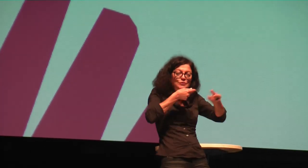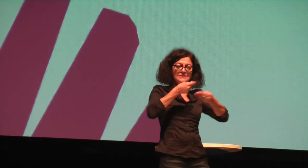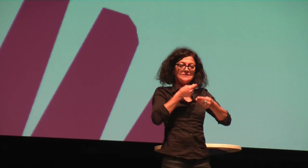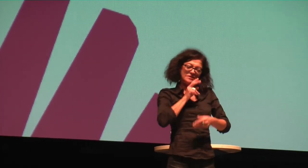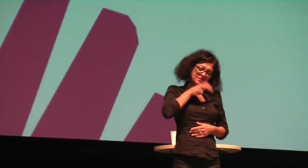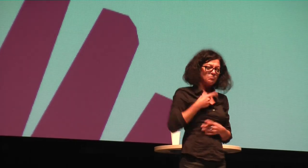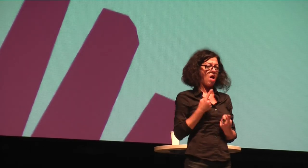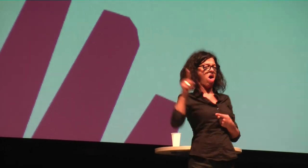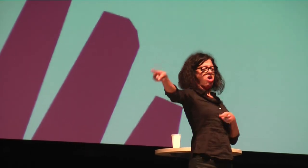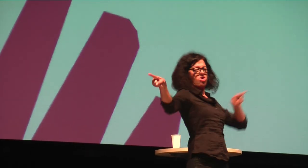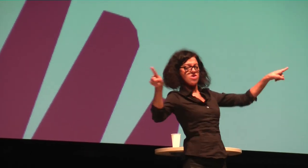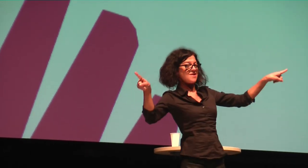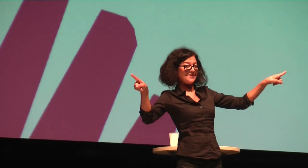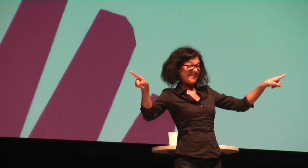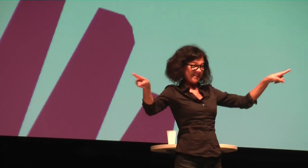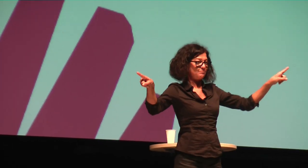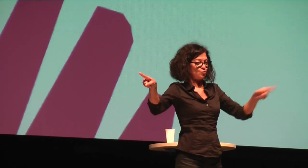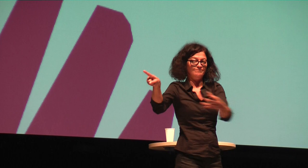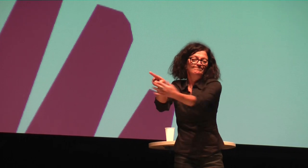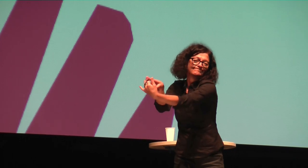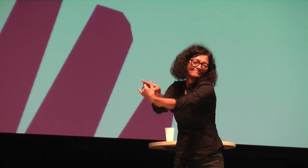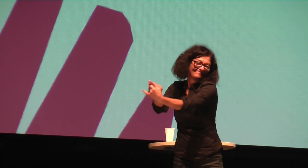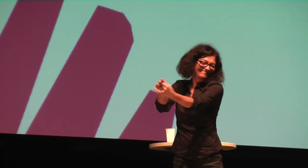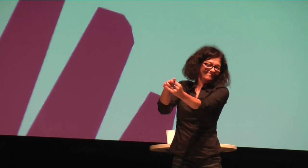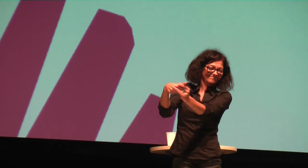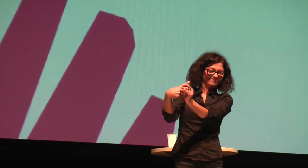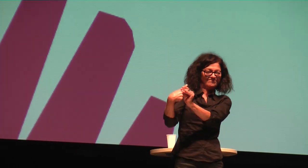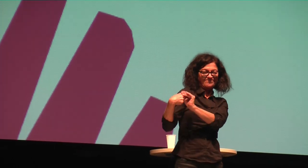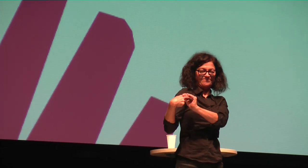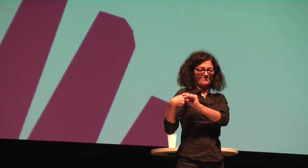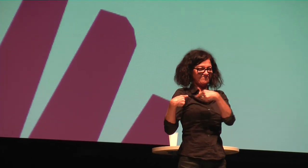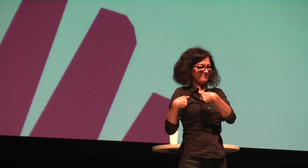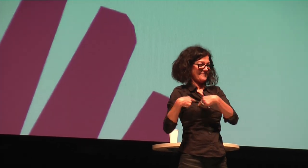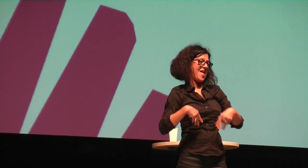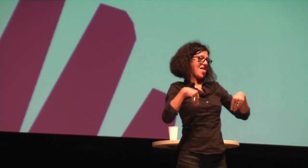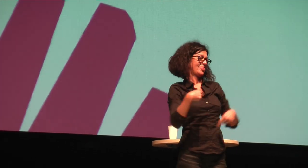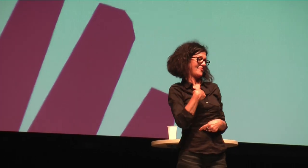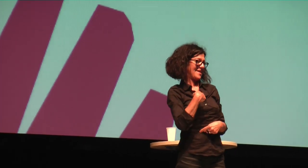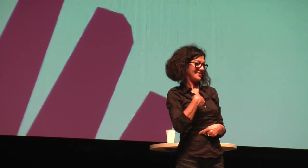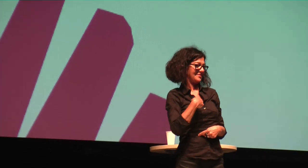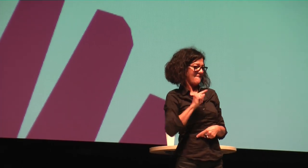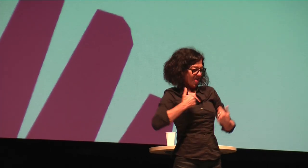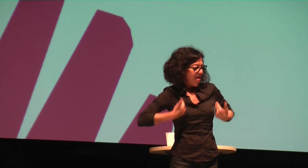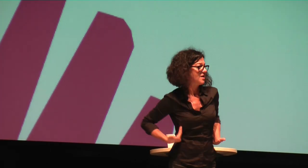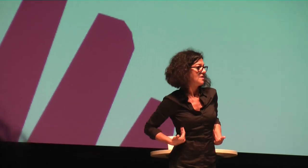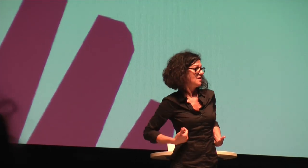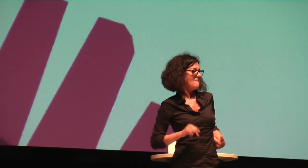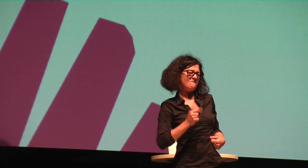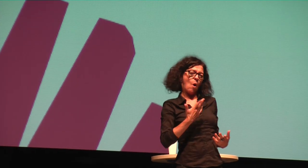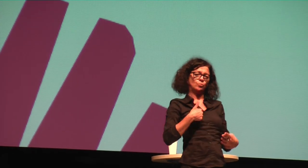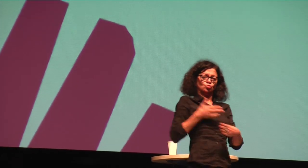Figur anzeigt? Jeder muss bei sich selber anfangen. Sollte nicht auf die anderen zeigen, sondern seine